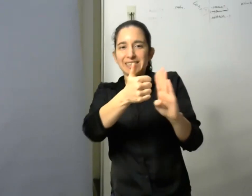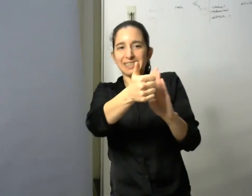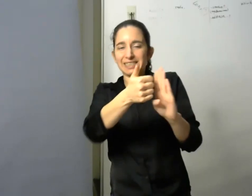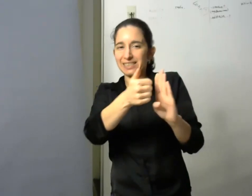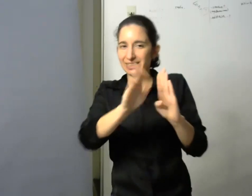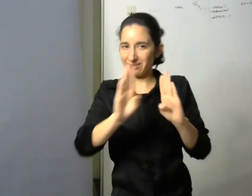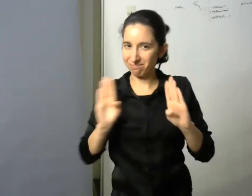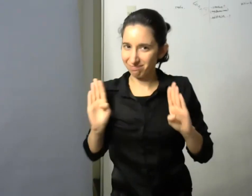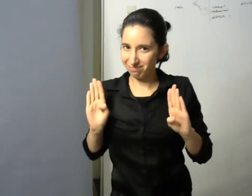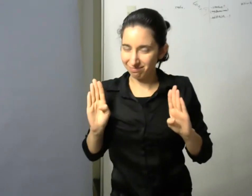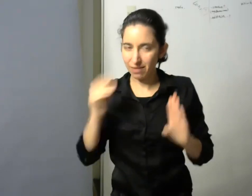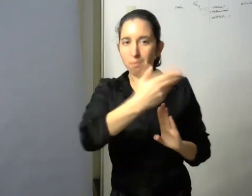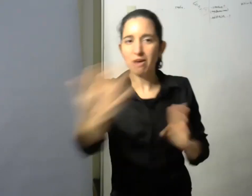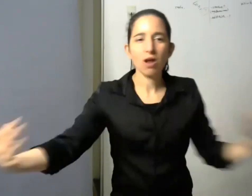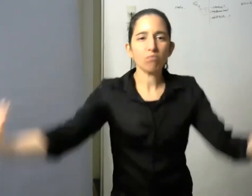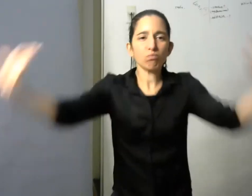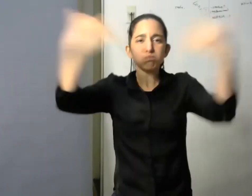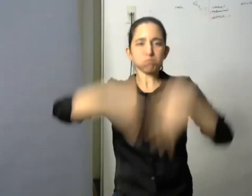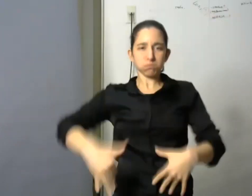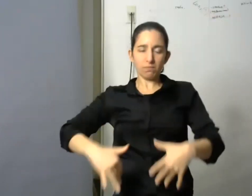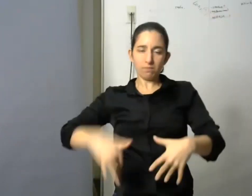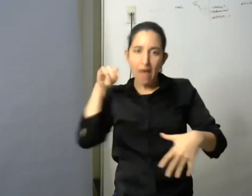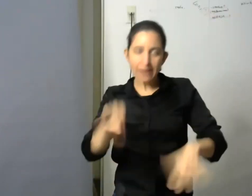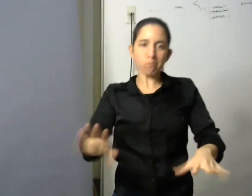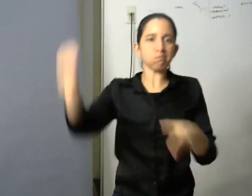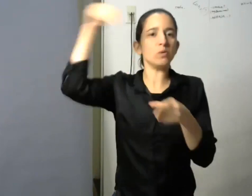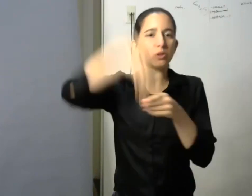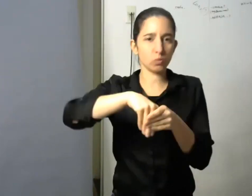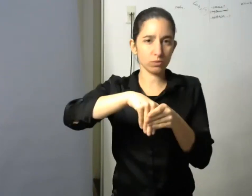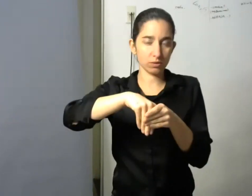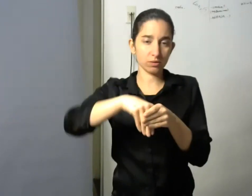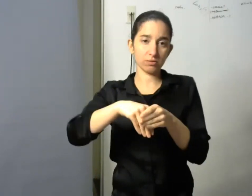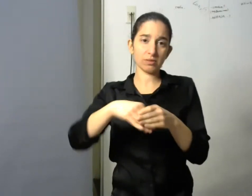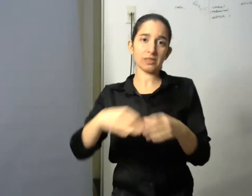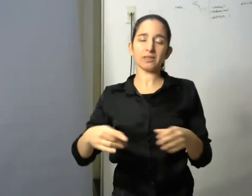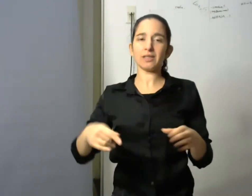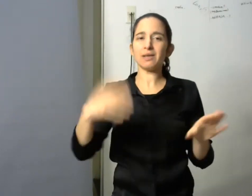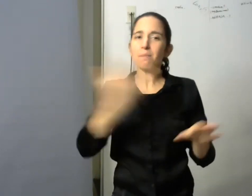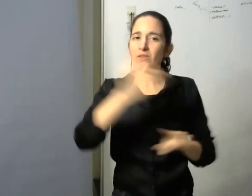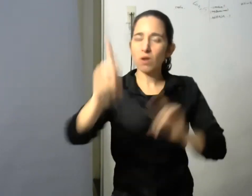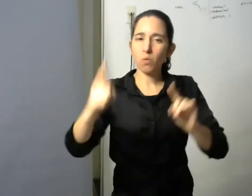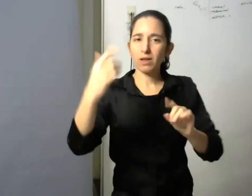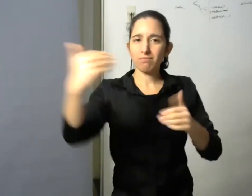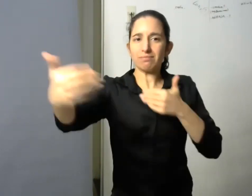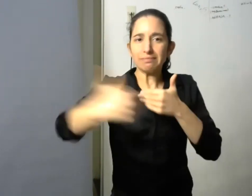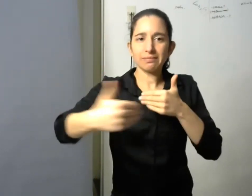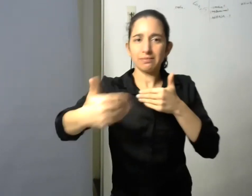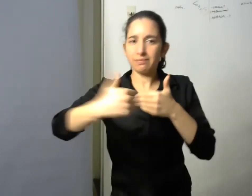sinónimo de inclusión están dejados afuera las personas con discapacidad nunca en alumno